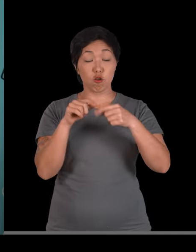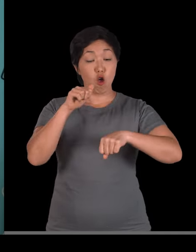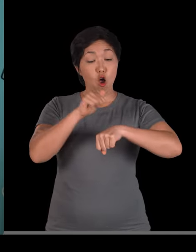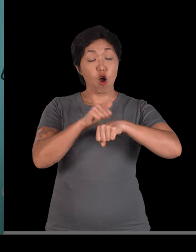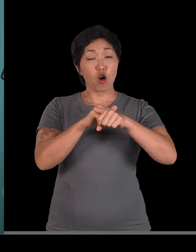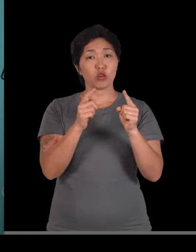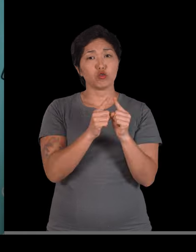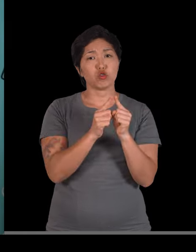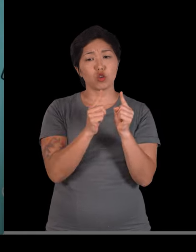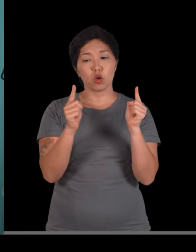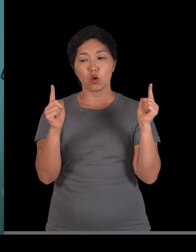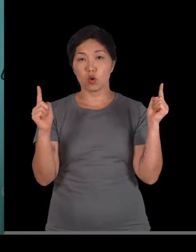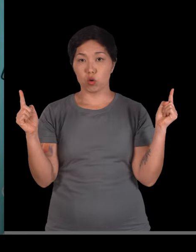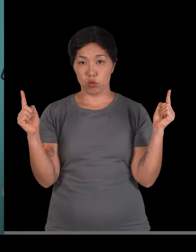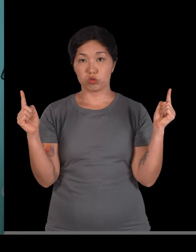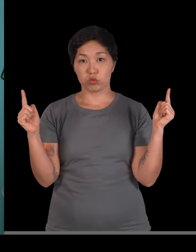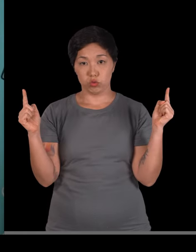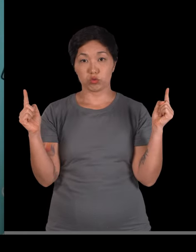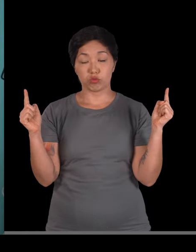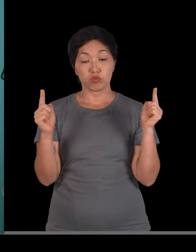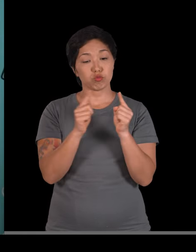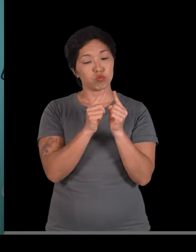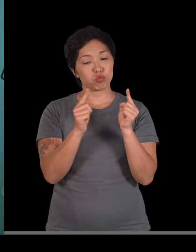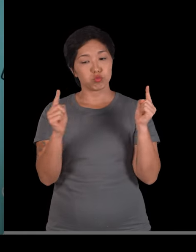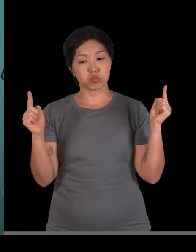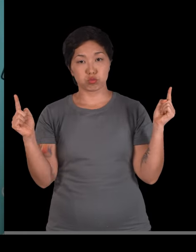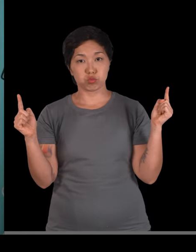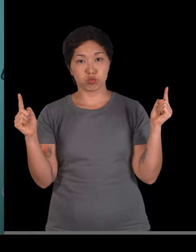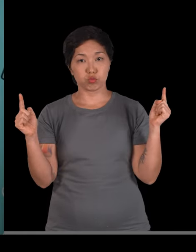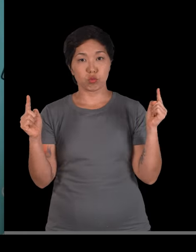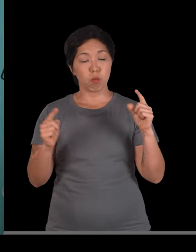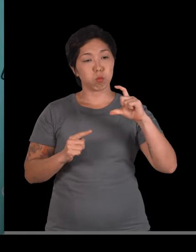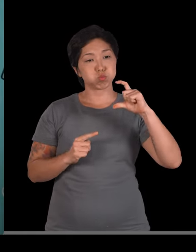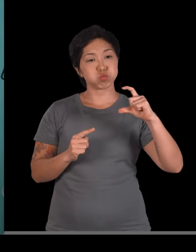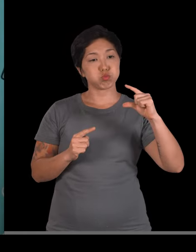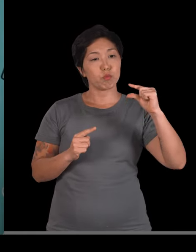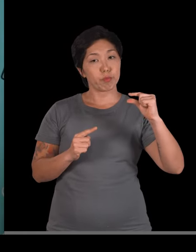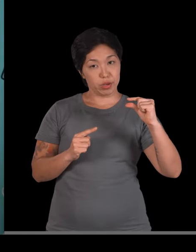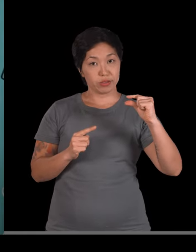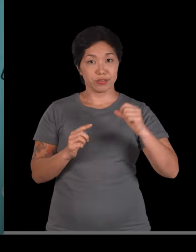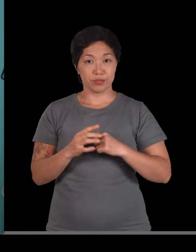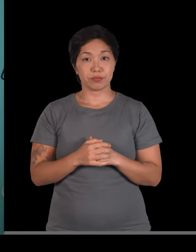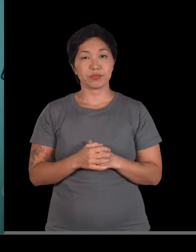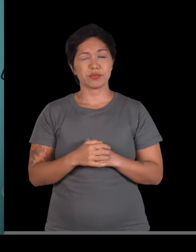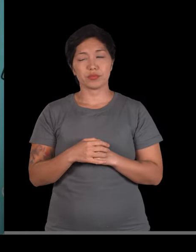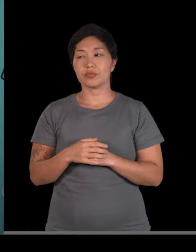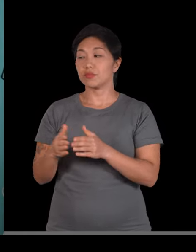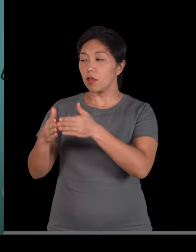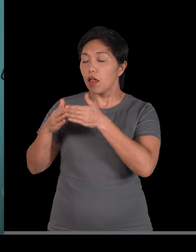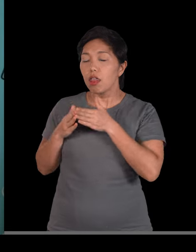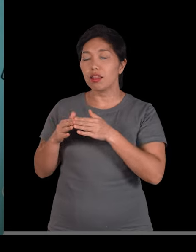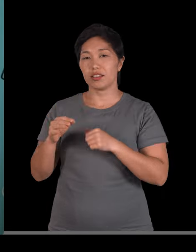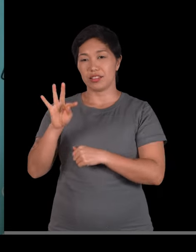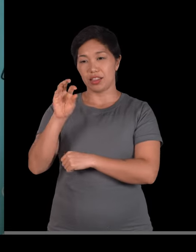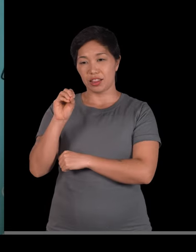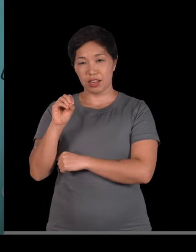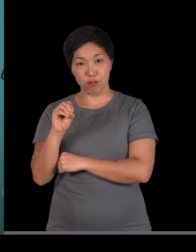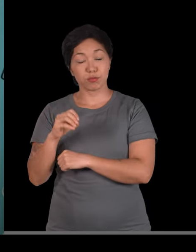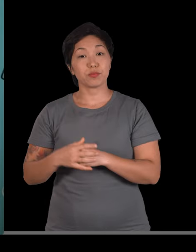ossos que têm o seu comprimento maior que a sua largura. E um exemplo aqui, talzinho, dá licença. Por exemplo, esses ossos da perna.